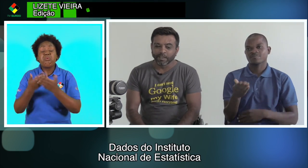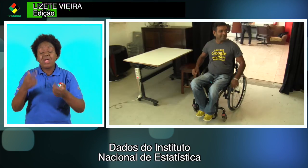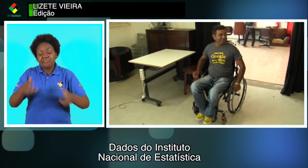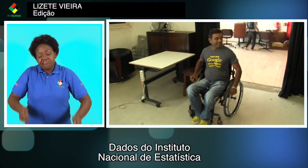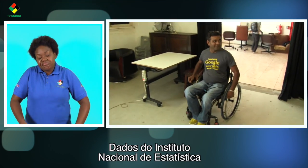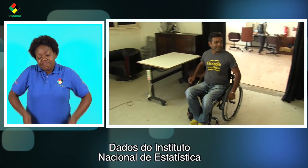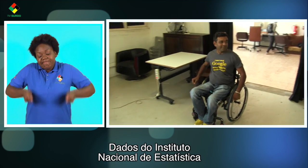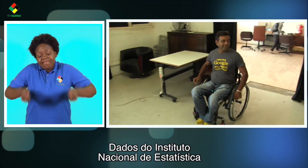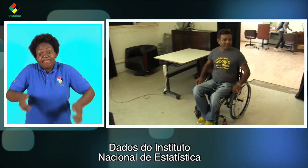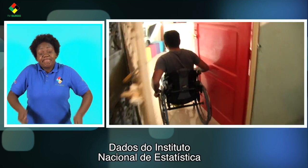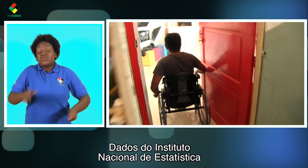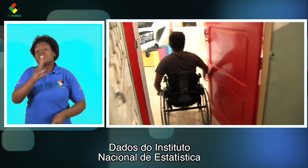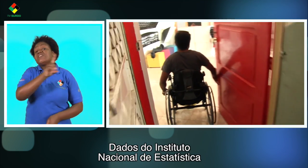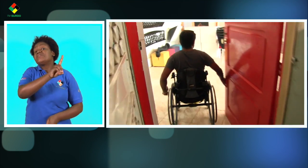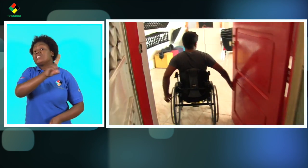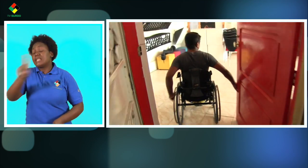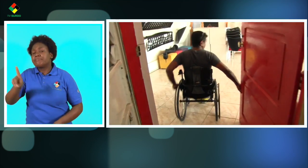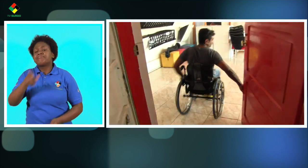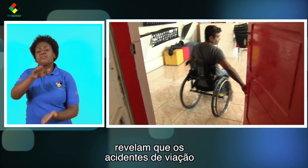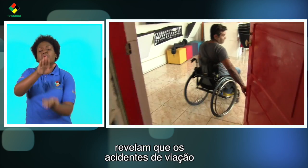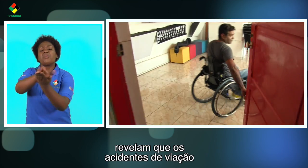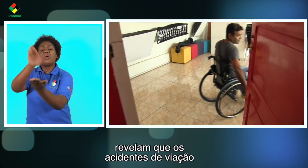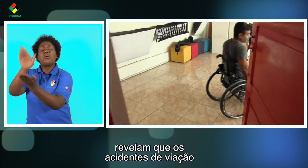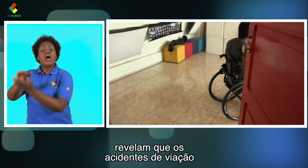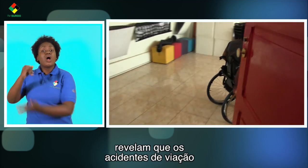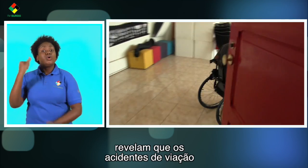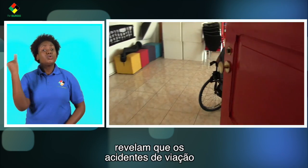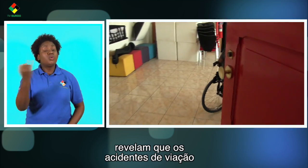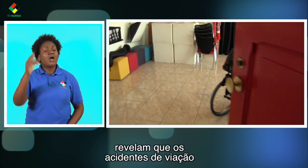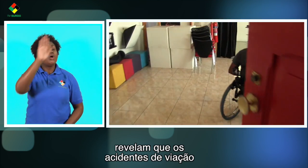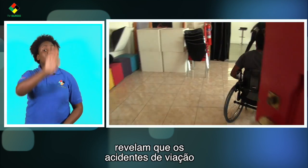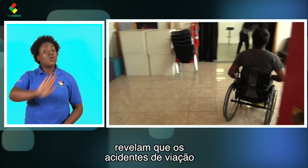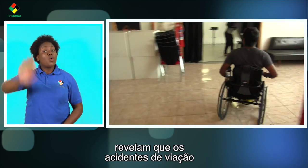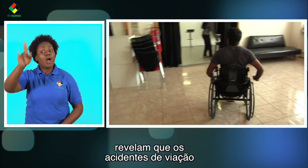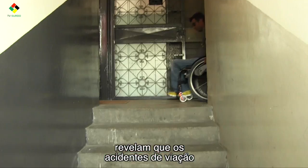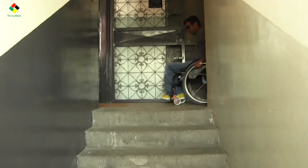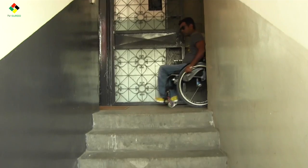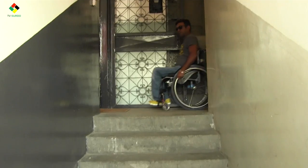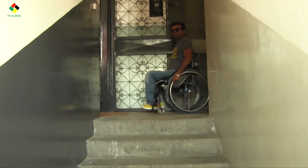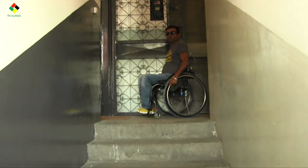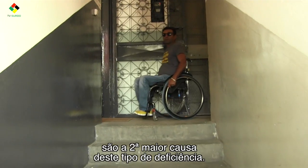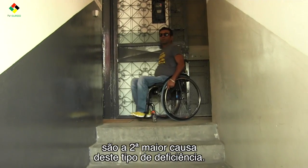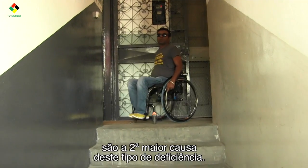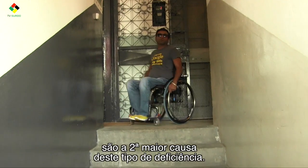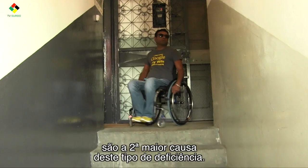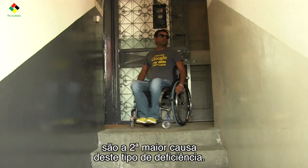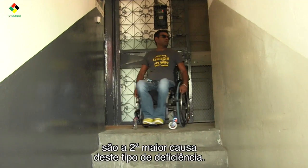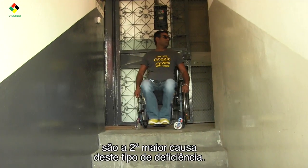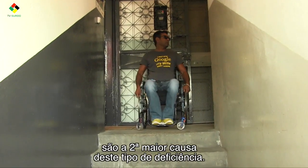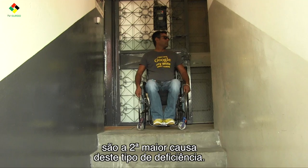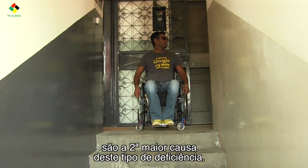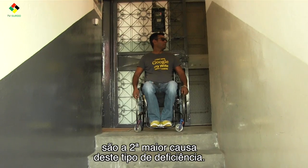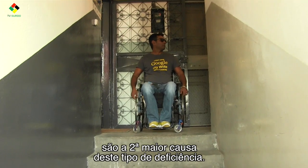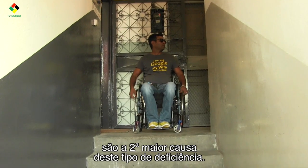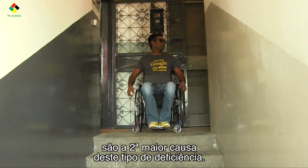Instituto Nacional de Estatística revelam que os acidentes de viação são a segunda